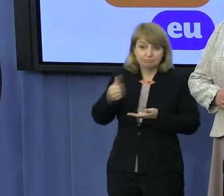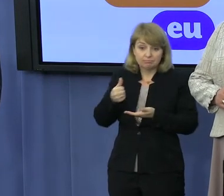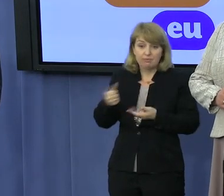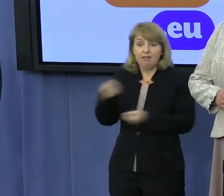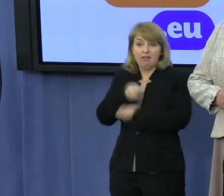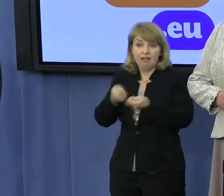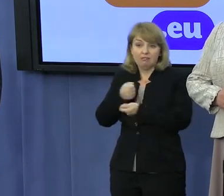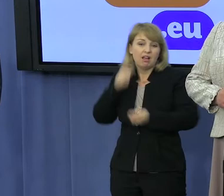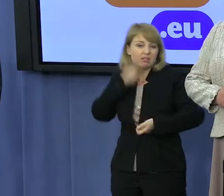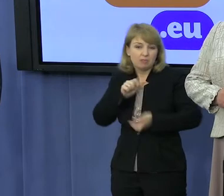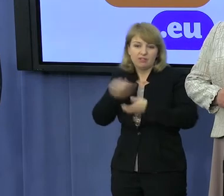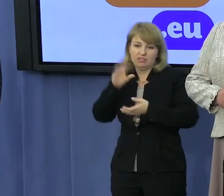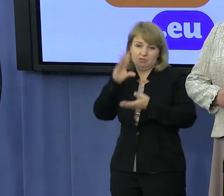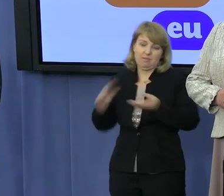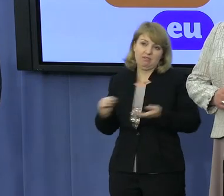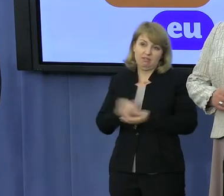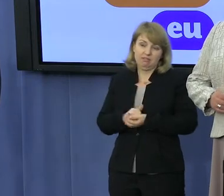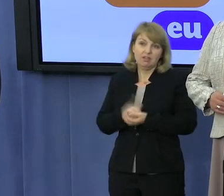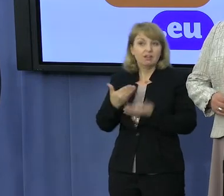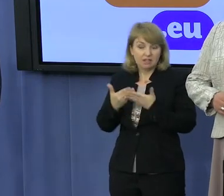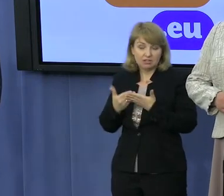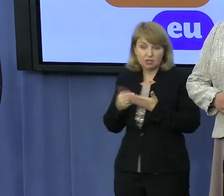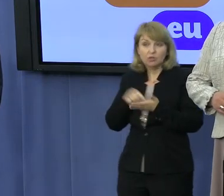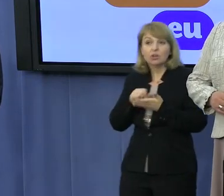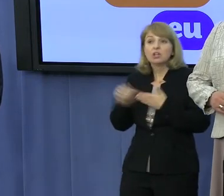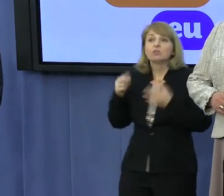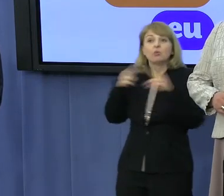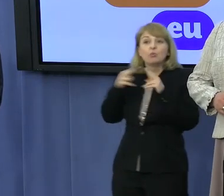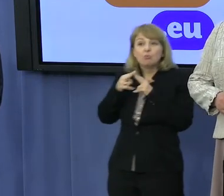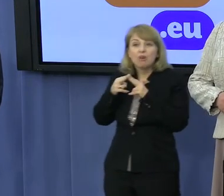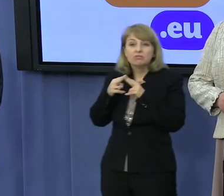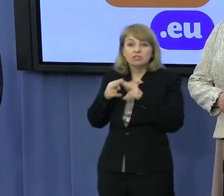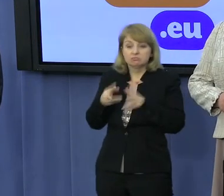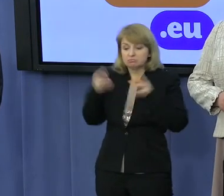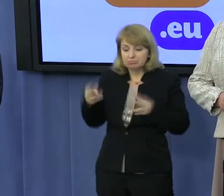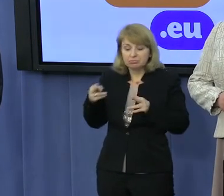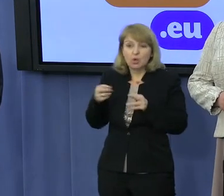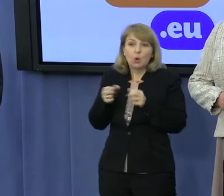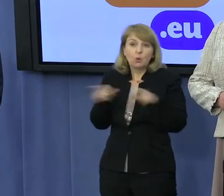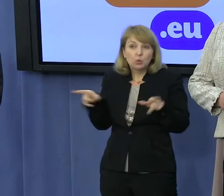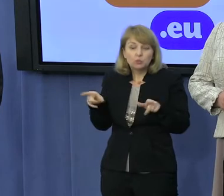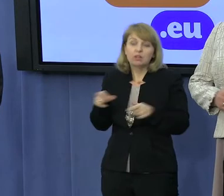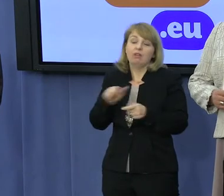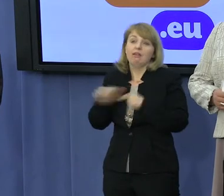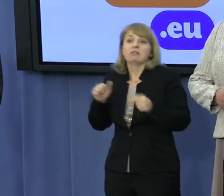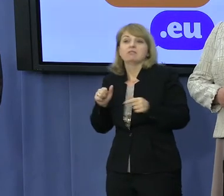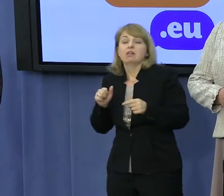naprawdę jeszcze niższa, dlatego, że tam są umowy czasowe, dlatego, że tam są też